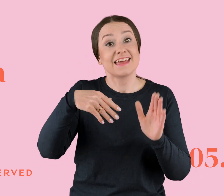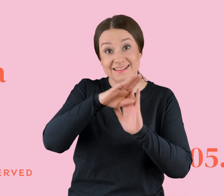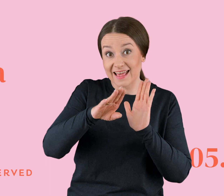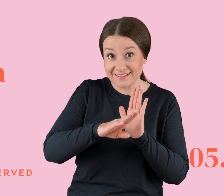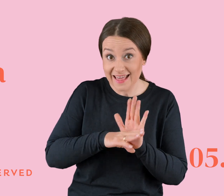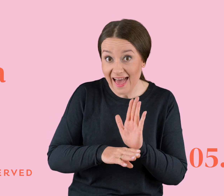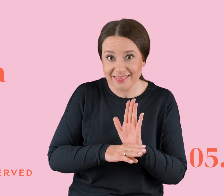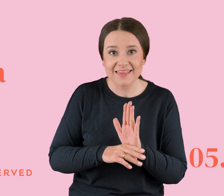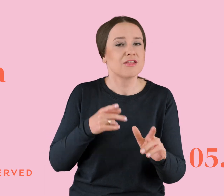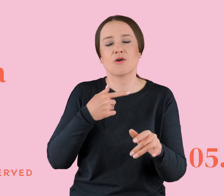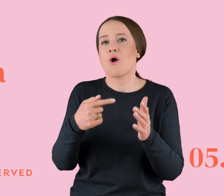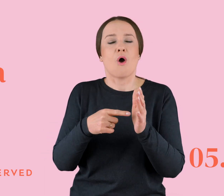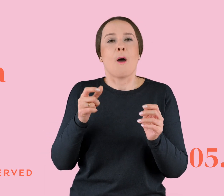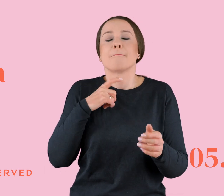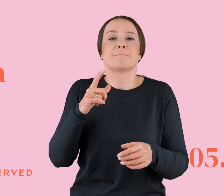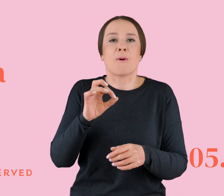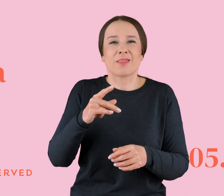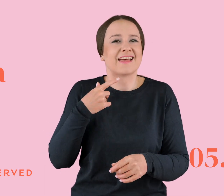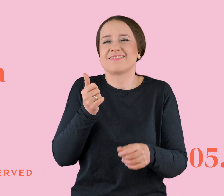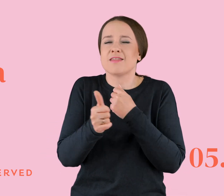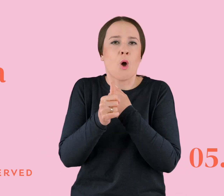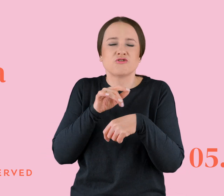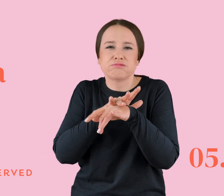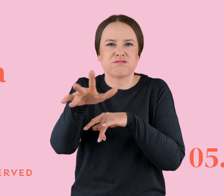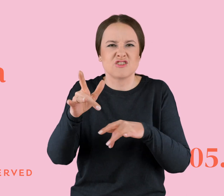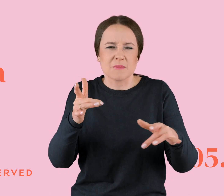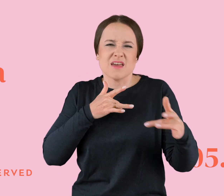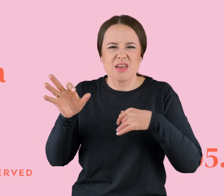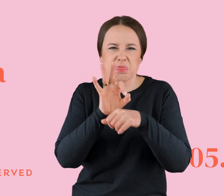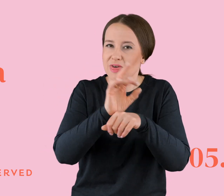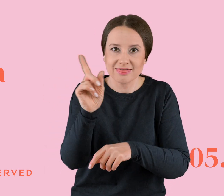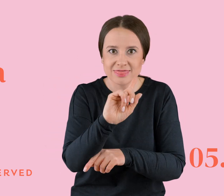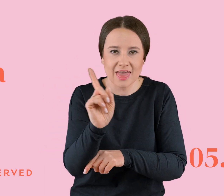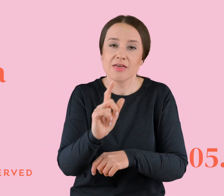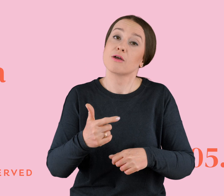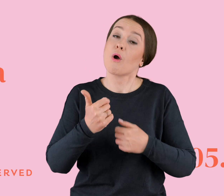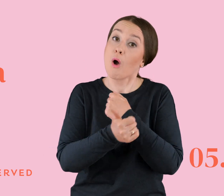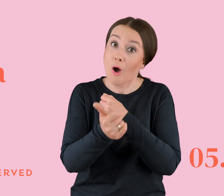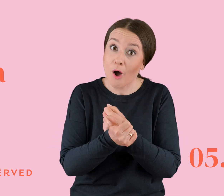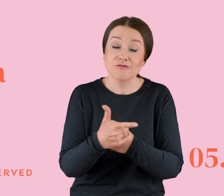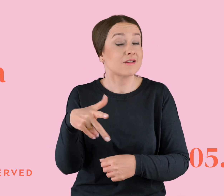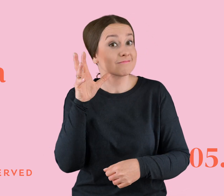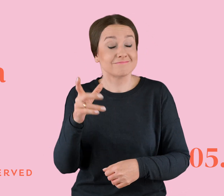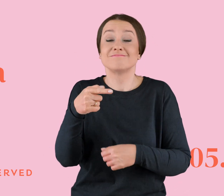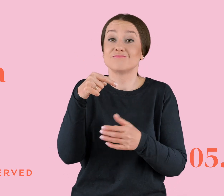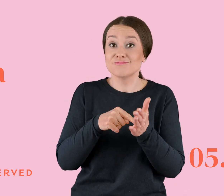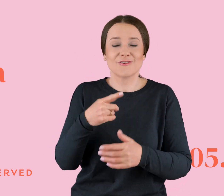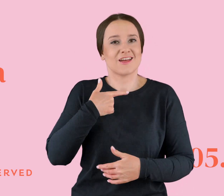podcast nie ma nikogo szczuć, ani linczować. Tylko ma stworzyć przestrzeń na to, żeby można było poczuć, że się nie jest wariatem, tylko że